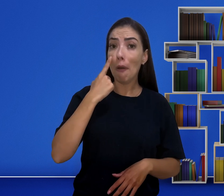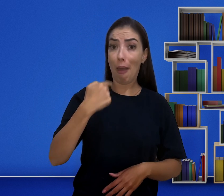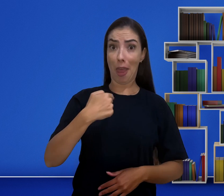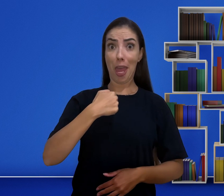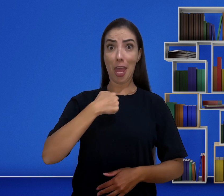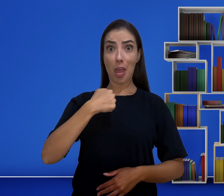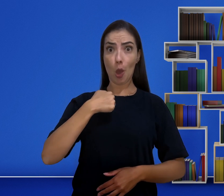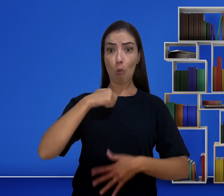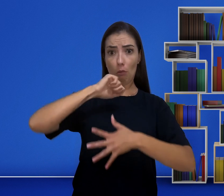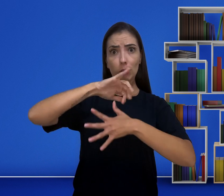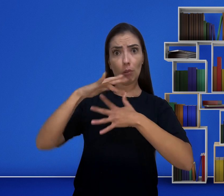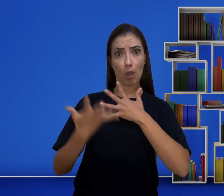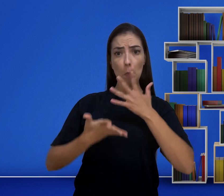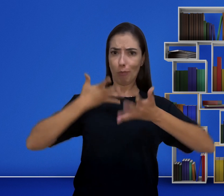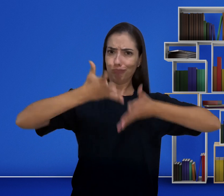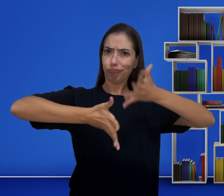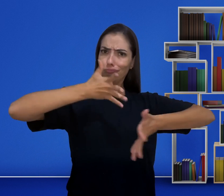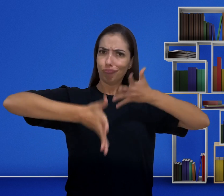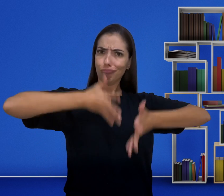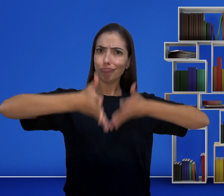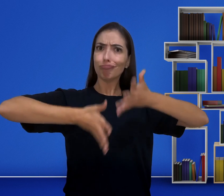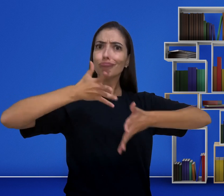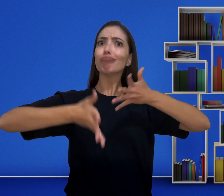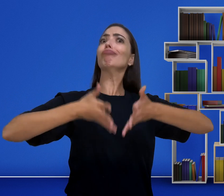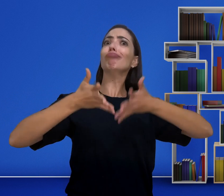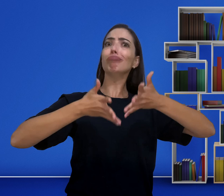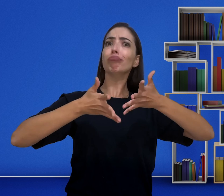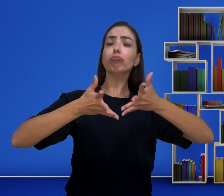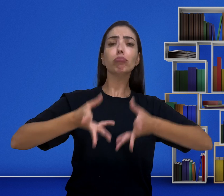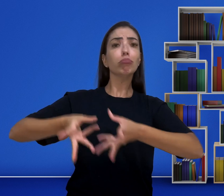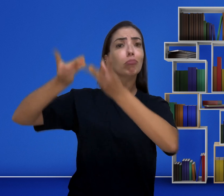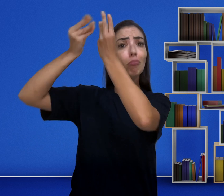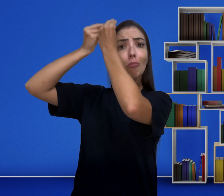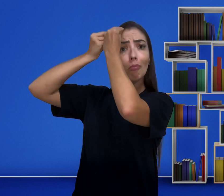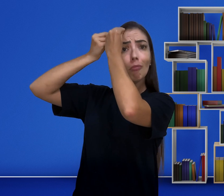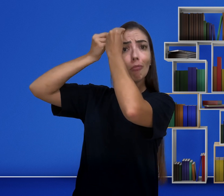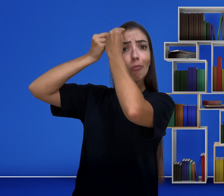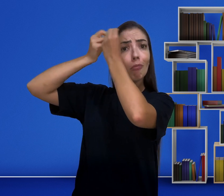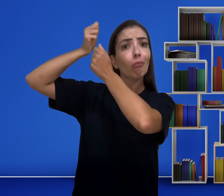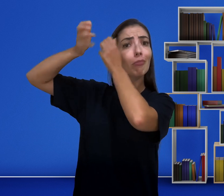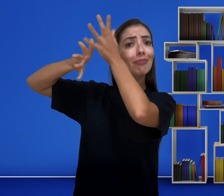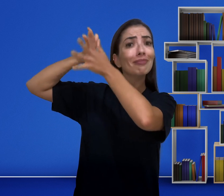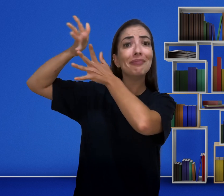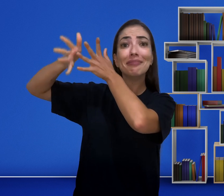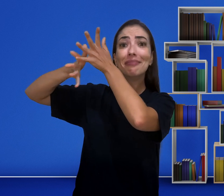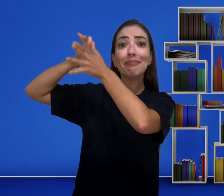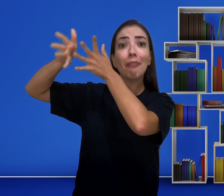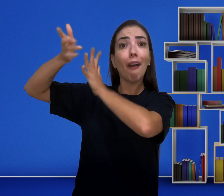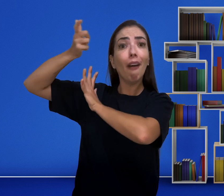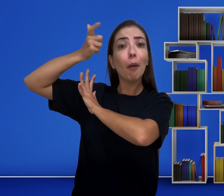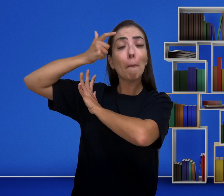Utilizam a língua brasileira de sinais, correto? E quando eles vão pensar em alguma coisa, eles pensam sinalizando.